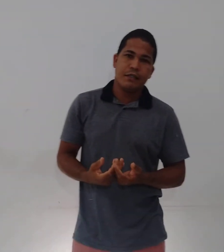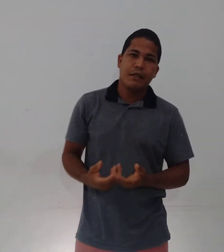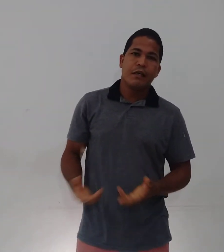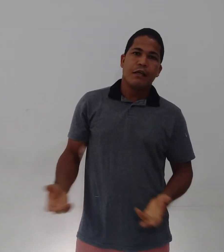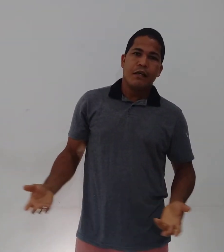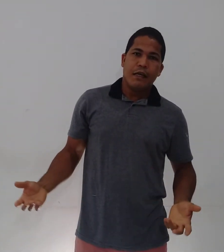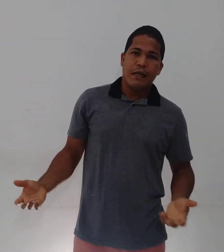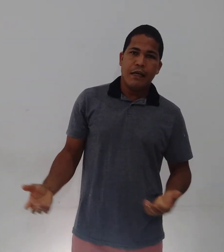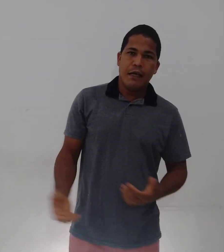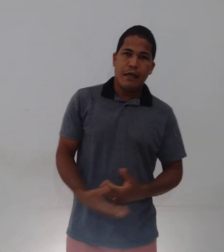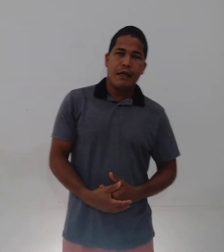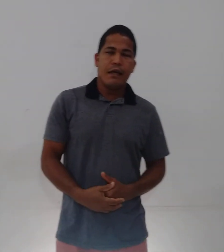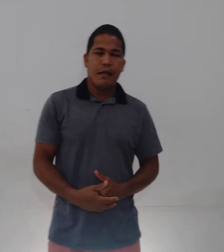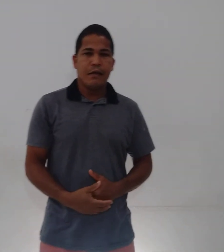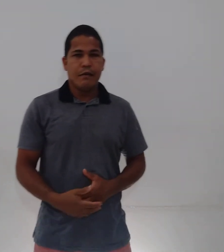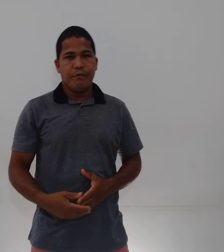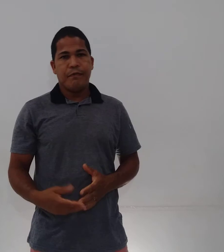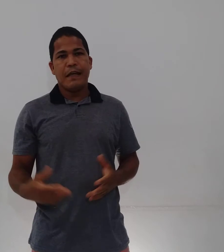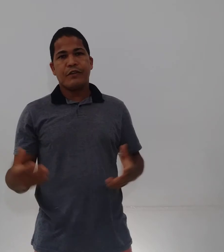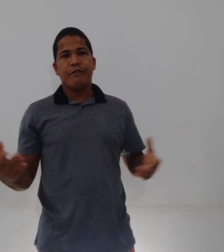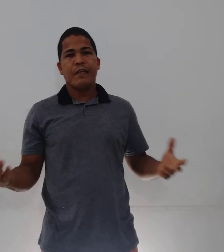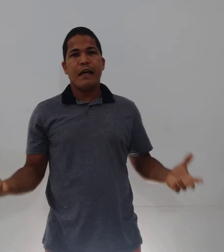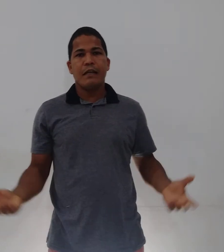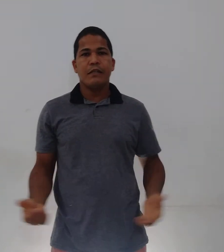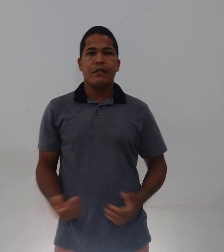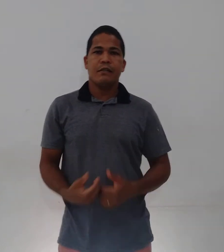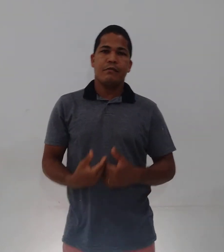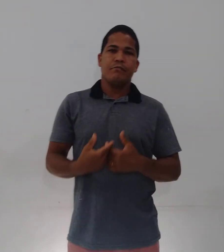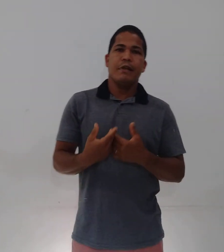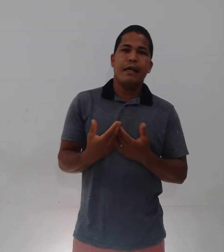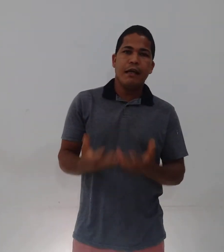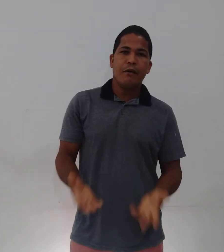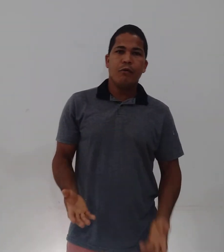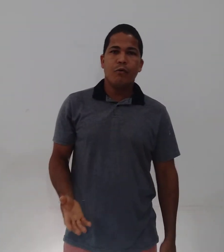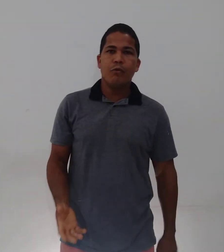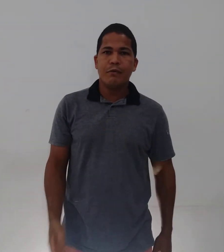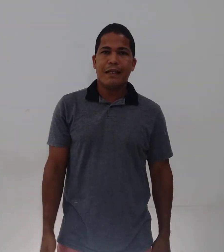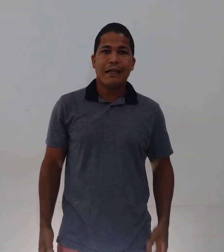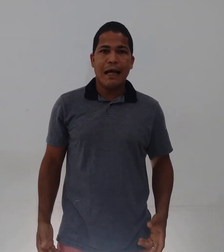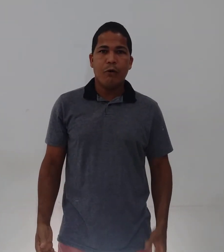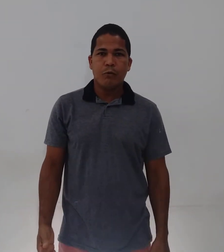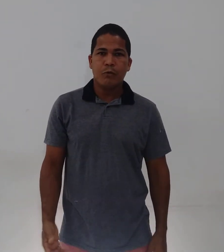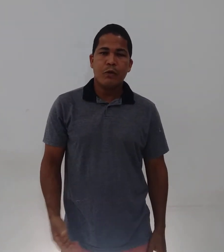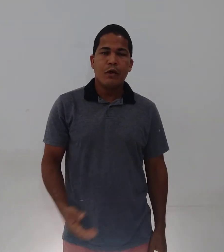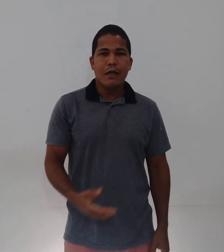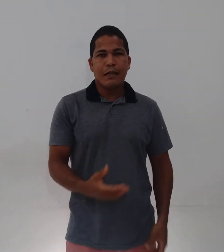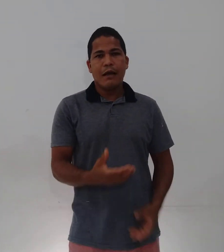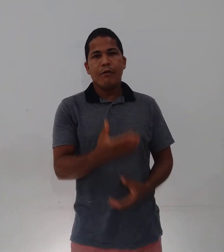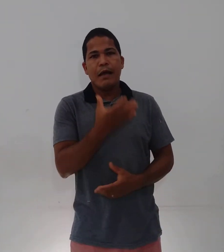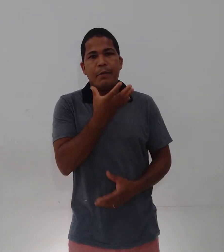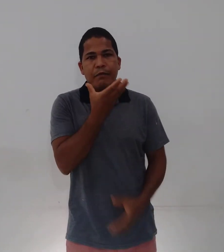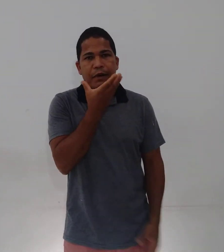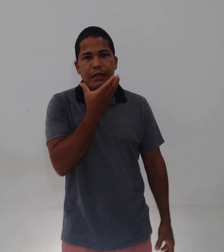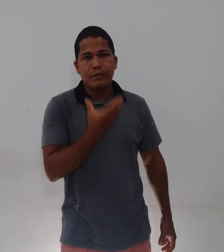festividades é o Natal. Natal é bem fácil.